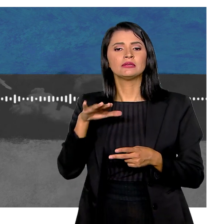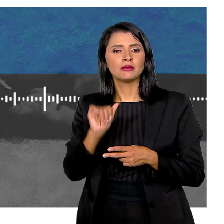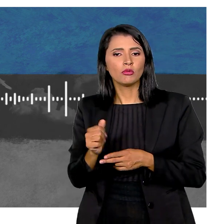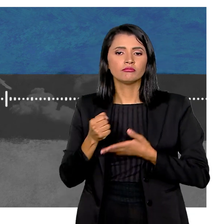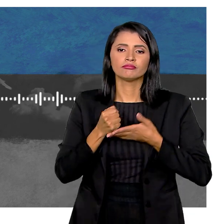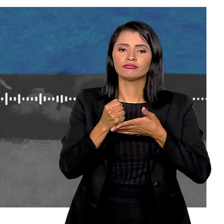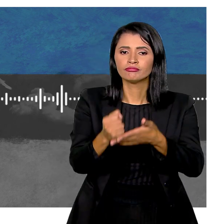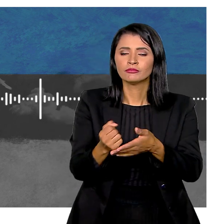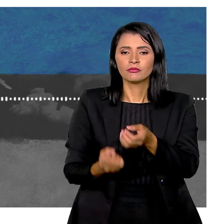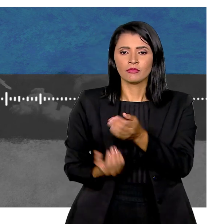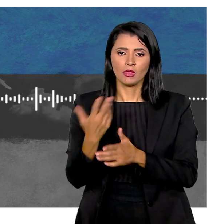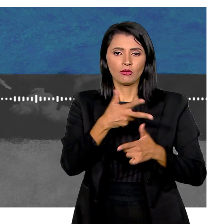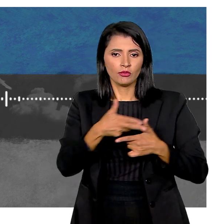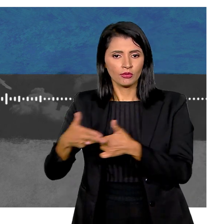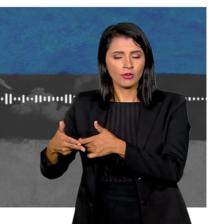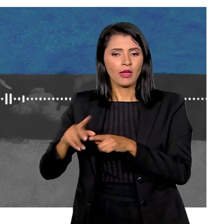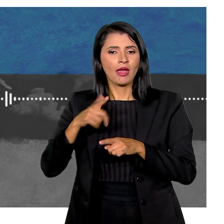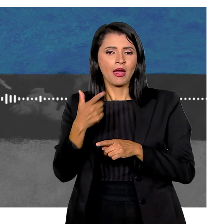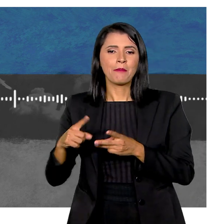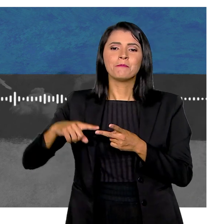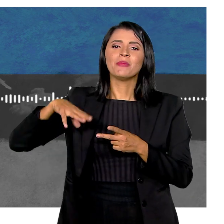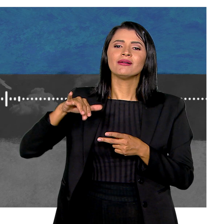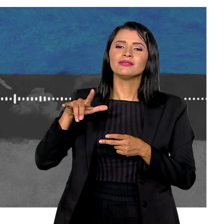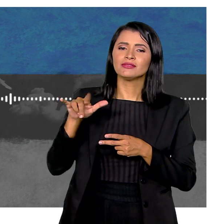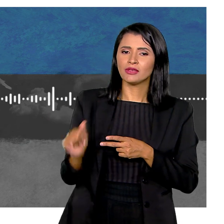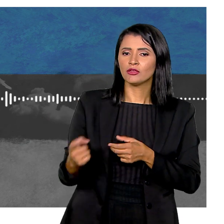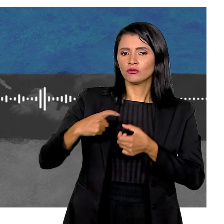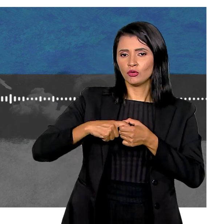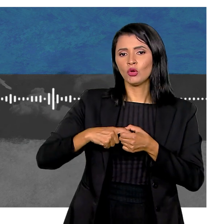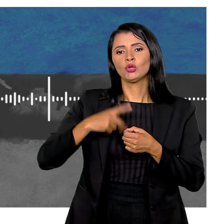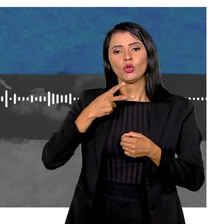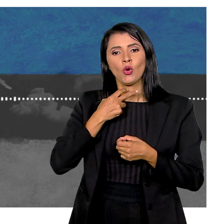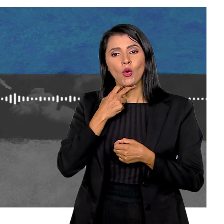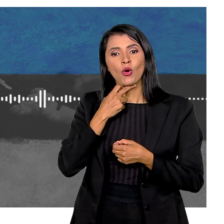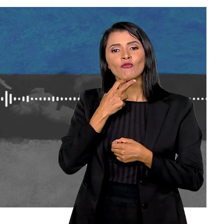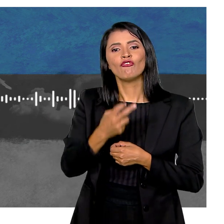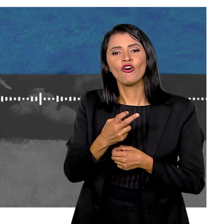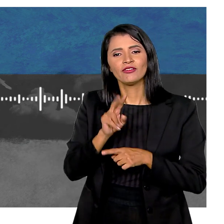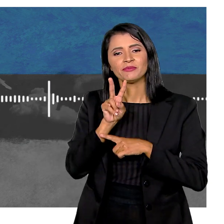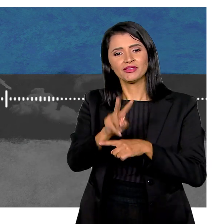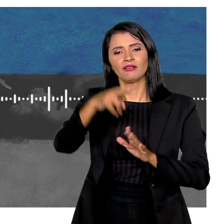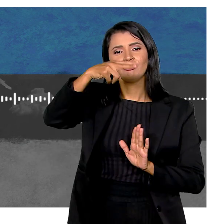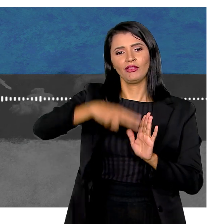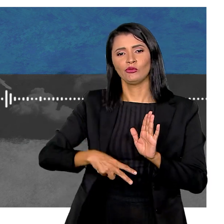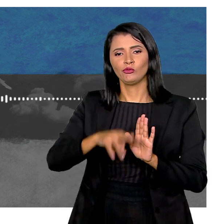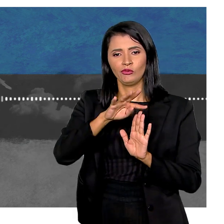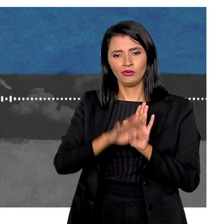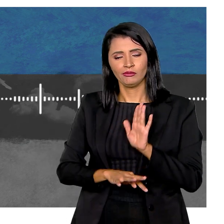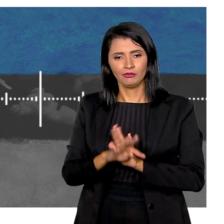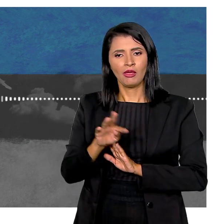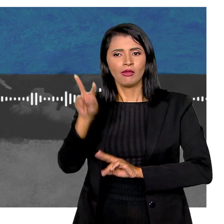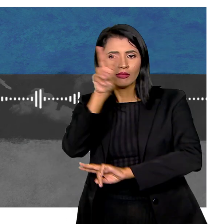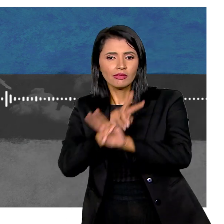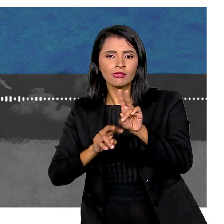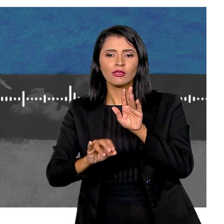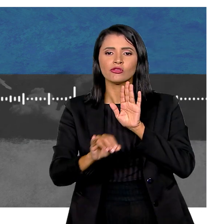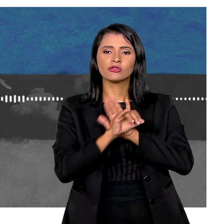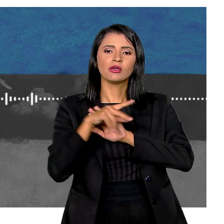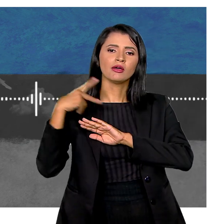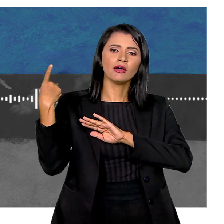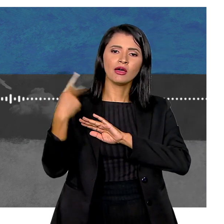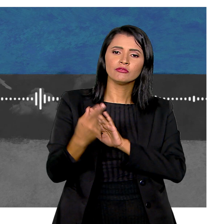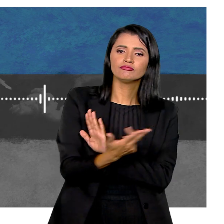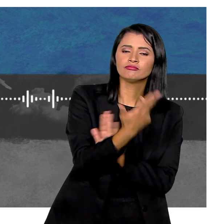Simone Magalhães Colaborou na produção Dos episódios Já Marisette de Souza Voltou a emprestar Sua voz Na leitura dos textos A identidade